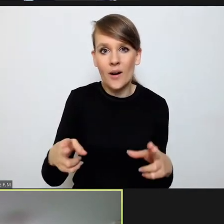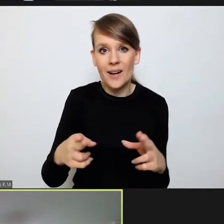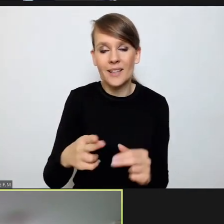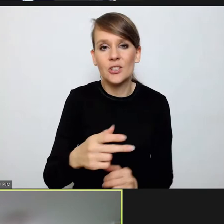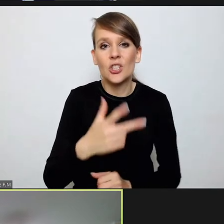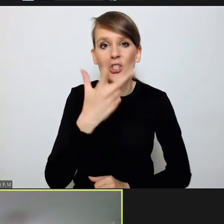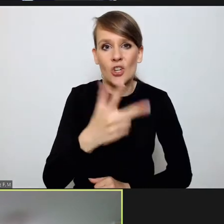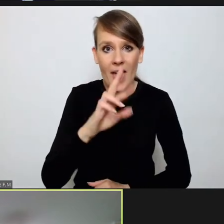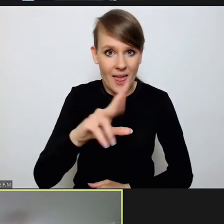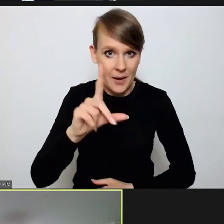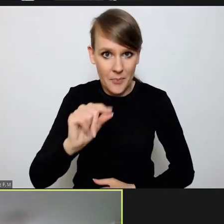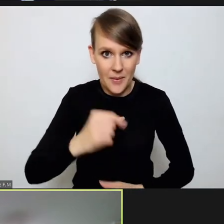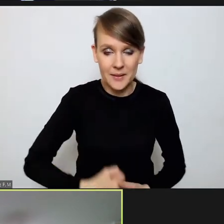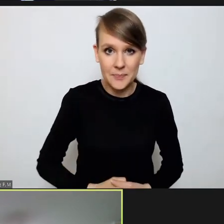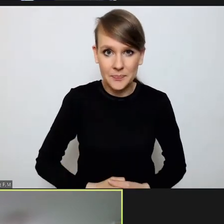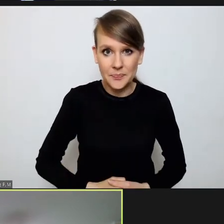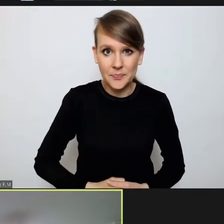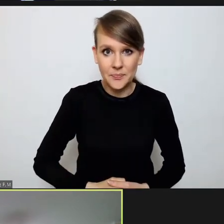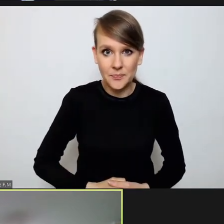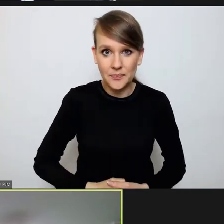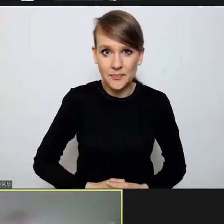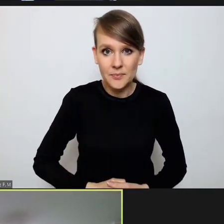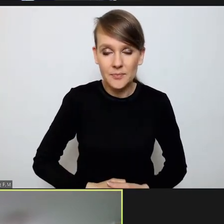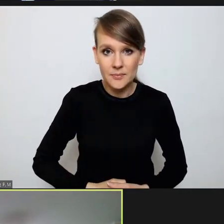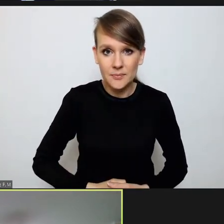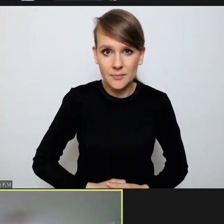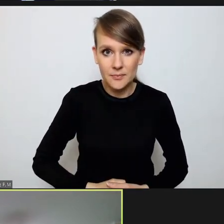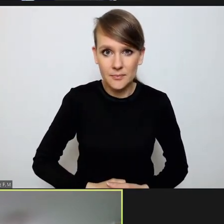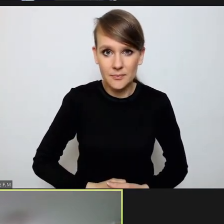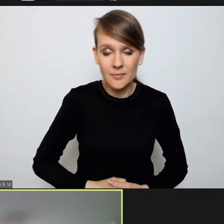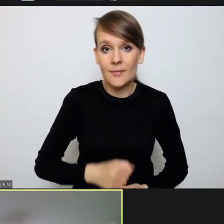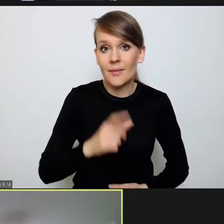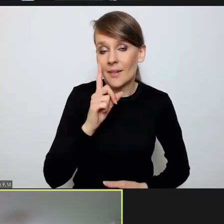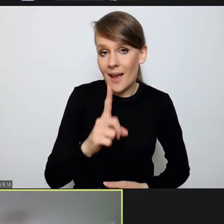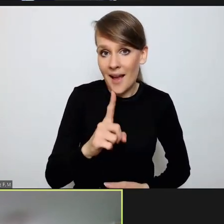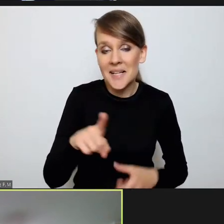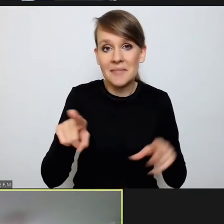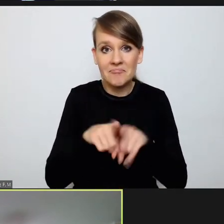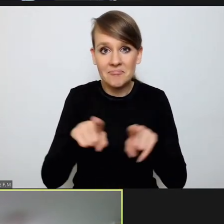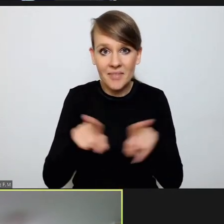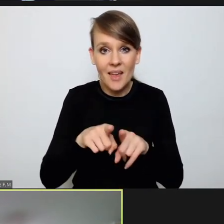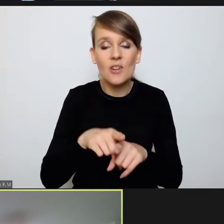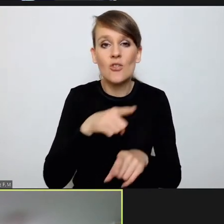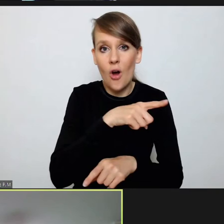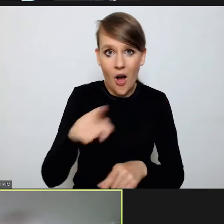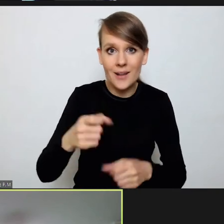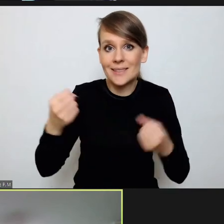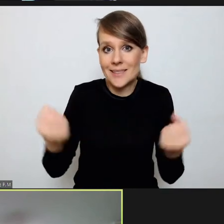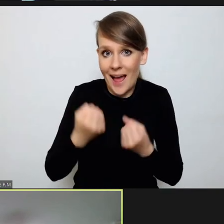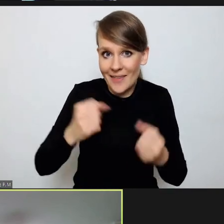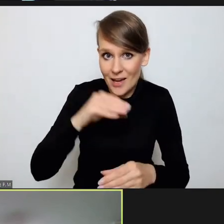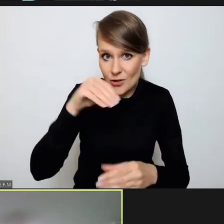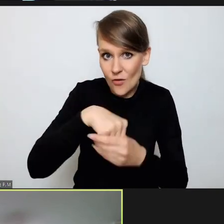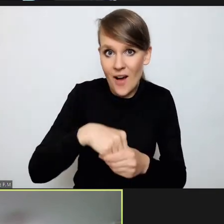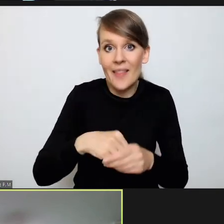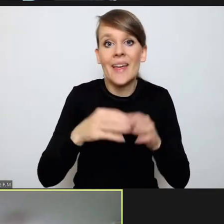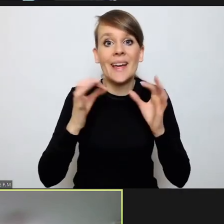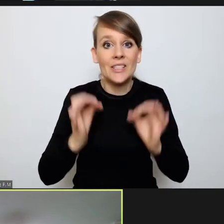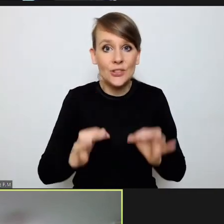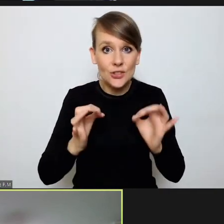Rzeczpospolitej Polski, ale również są zaangażowane w to, żeby dzisiejsze